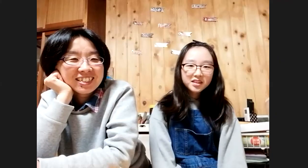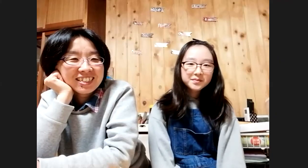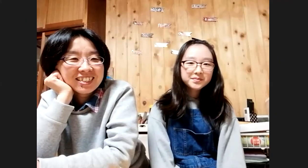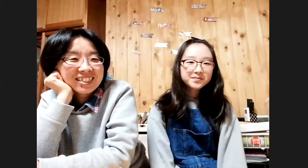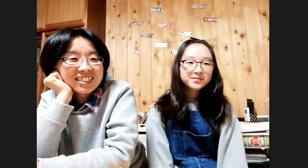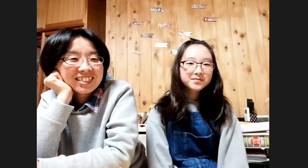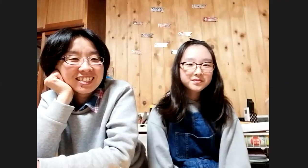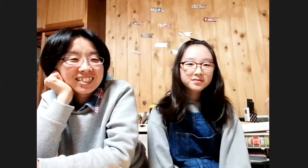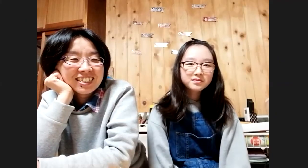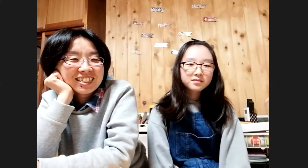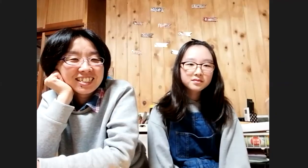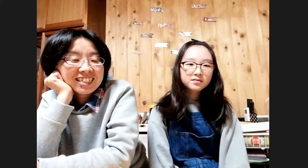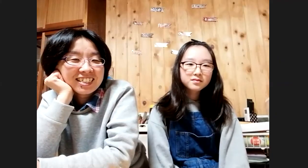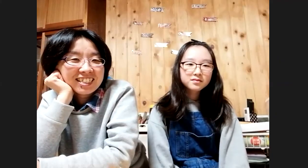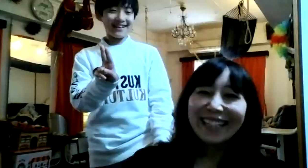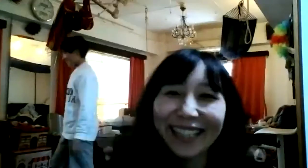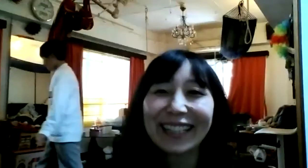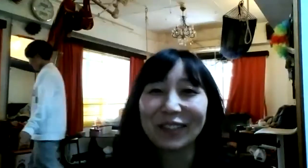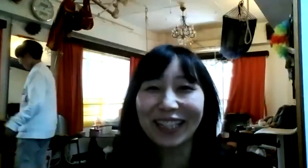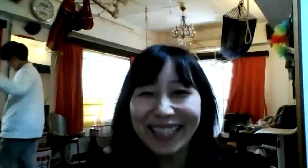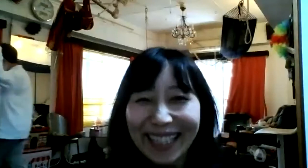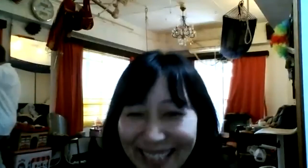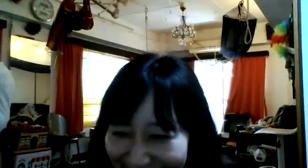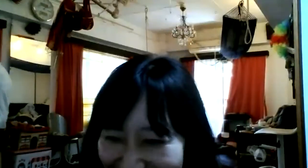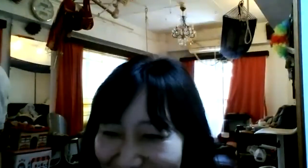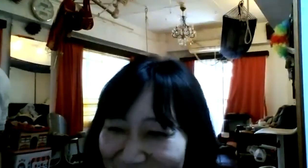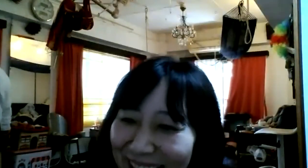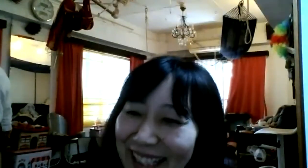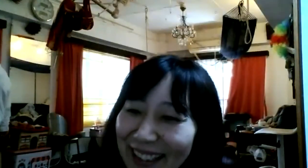わかった?できた?なすいません、ありがとう